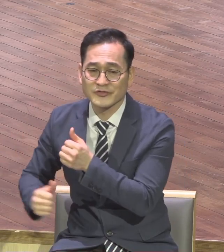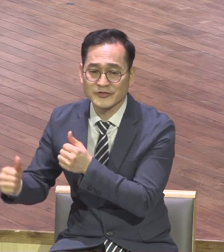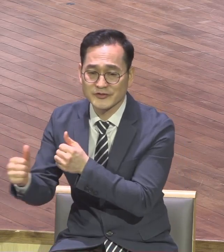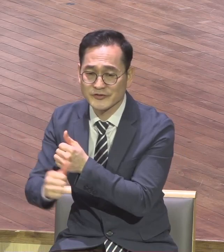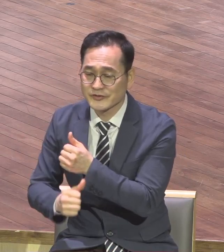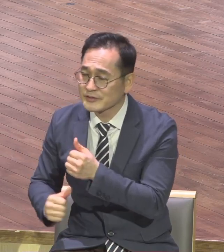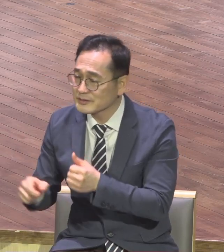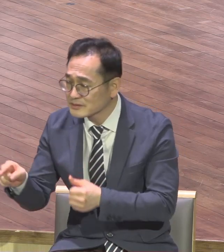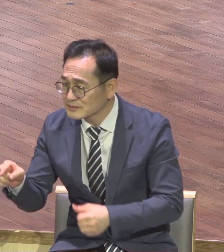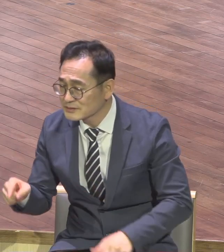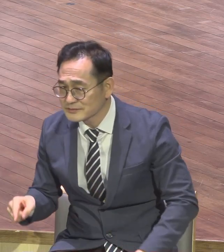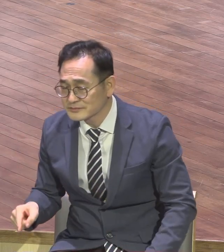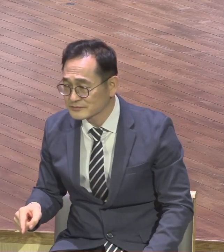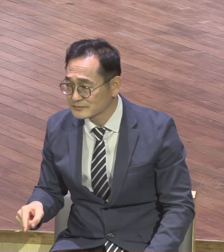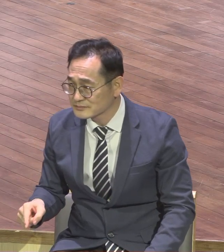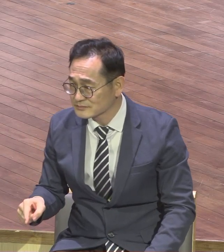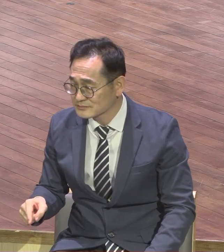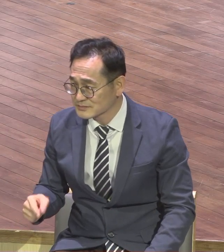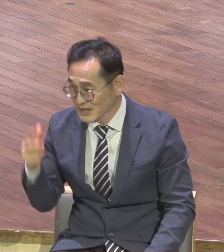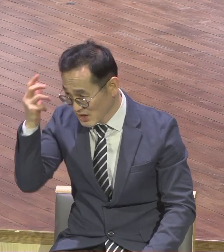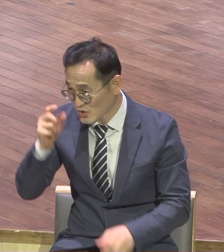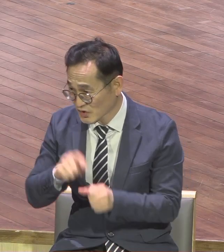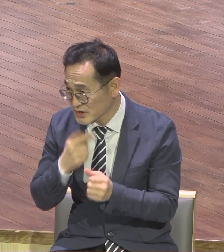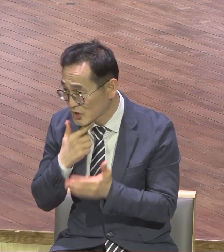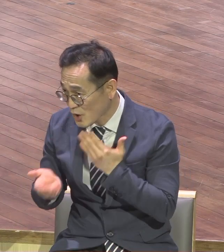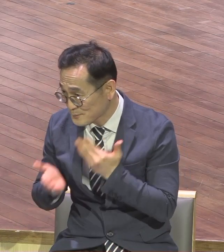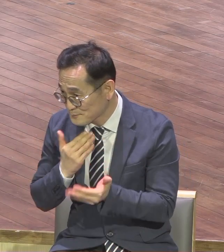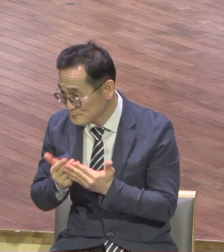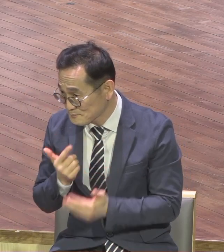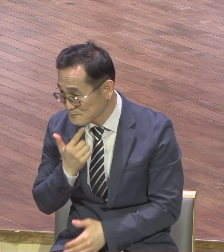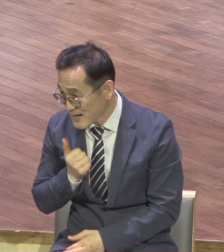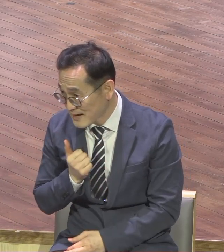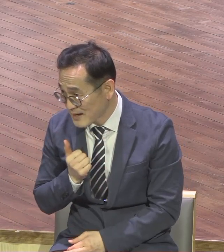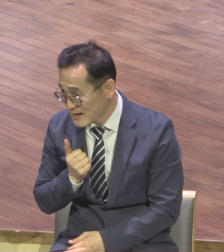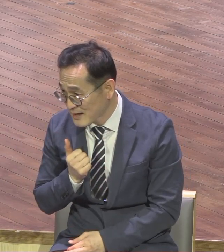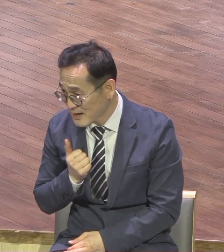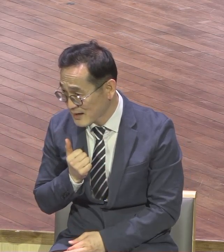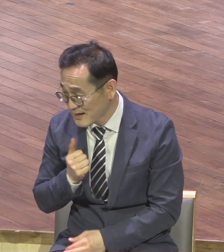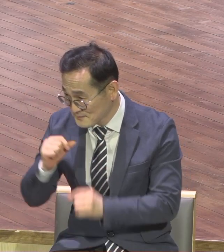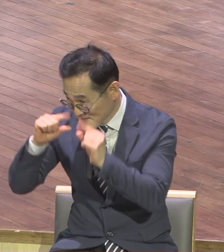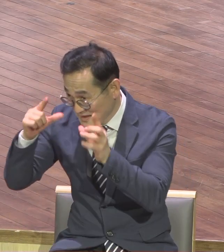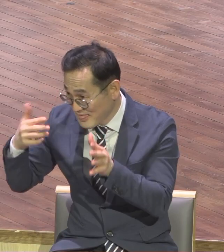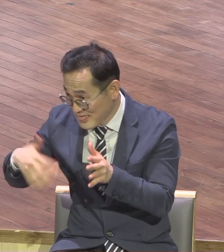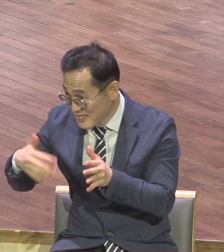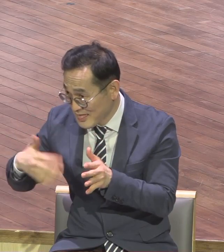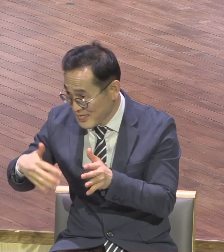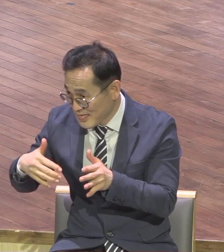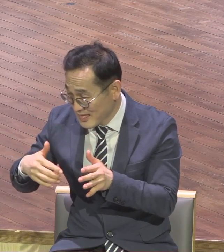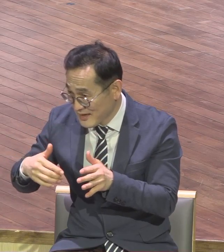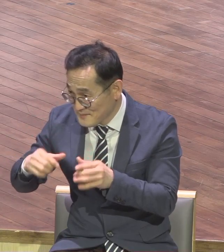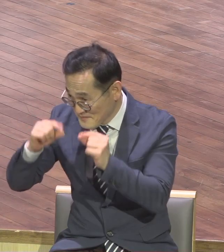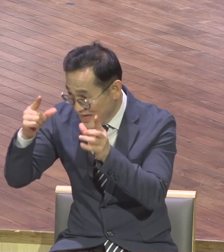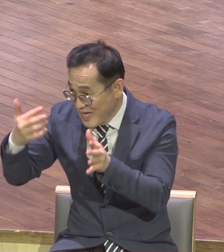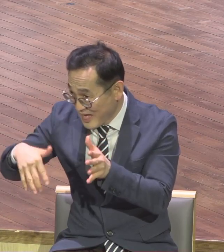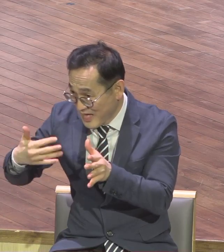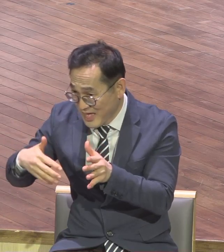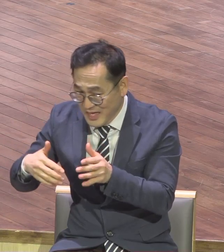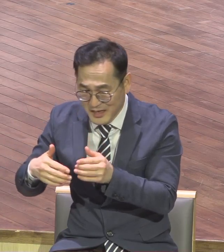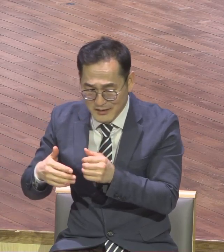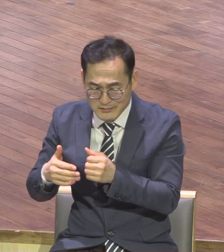있냐 영적 체험을 해봐 영적 세계를 알지 영적 체험을 못 했으니까 나오는 것 전부 인본주의밖에 나올